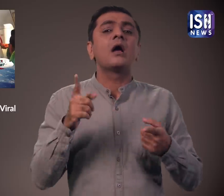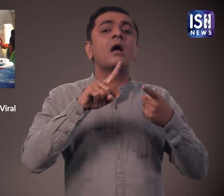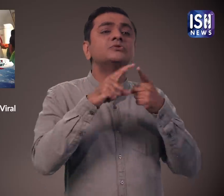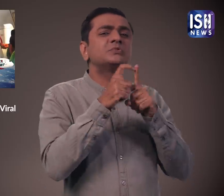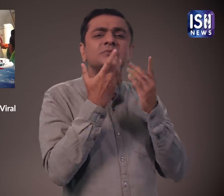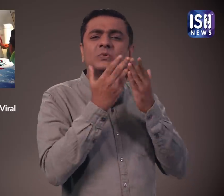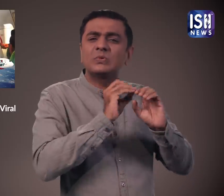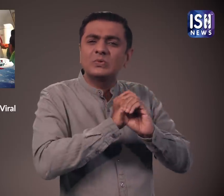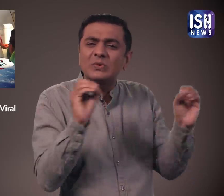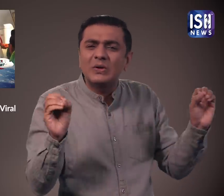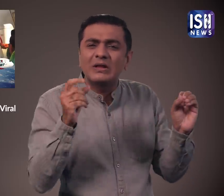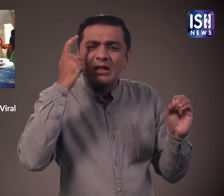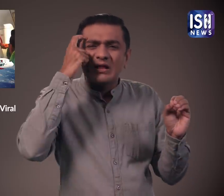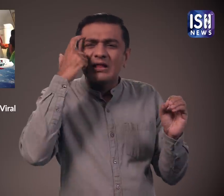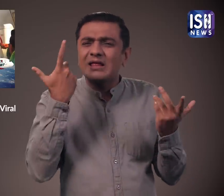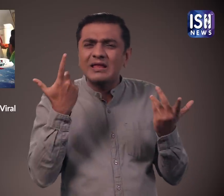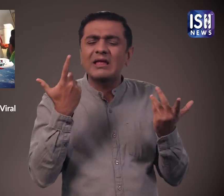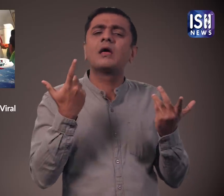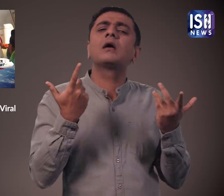पड़े लिखे और अनपड में कोई फर्क नहीं रहा